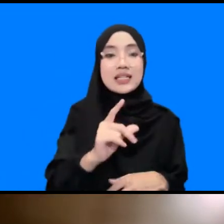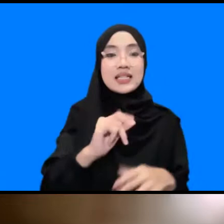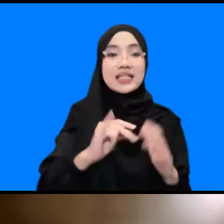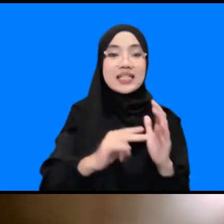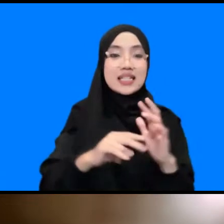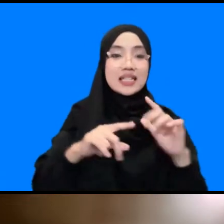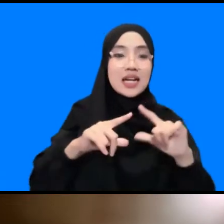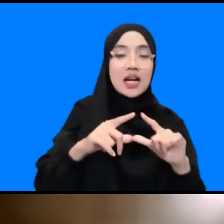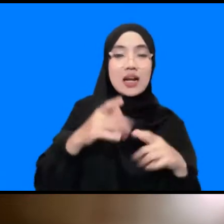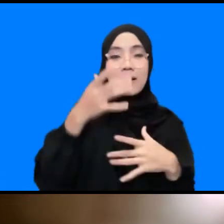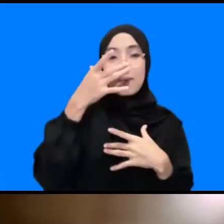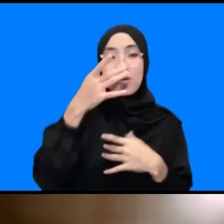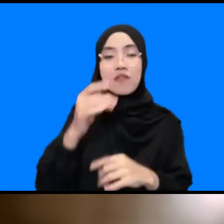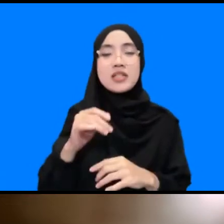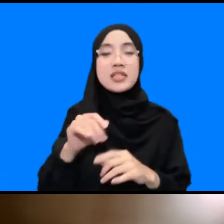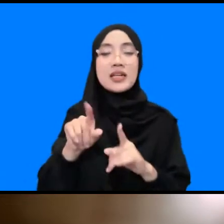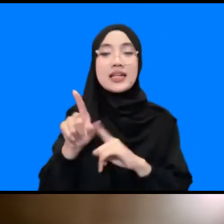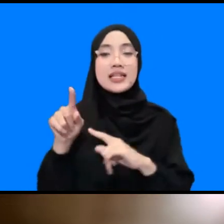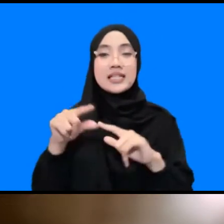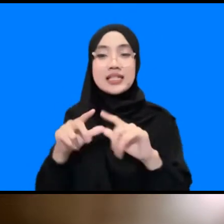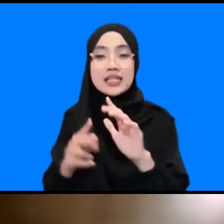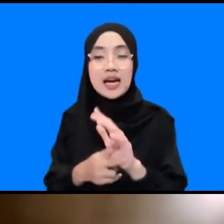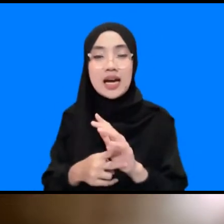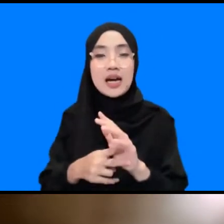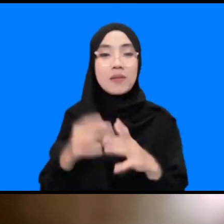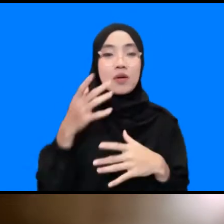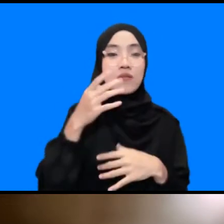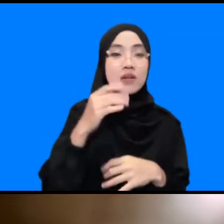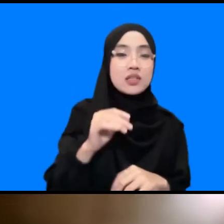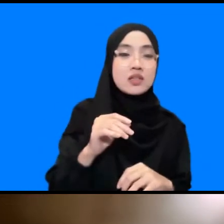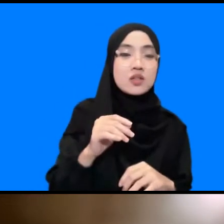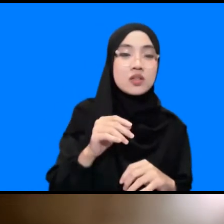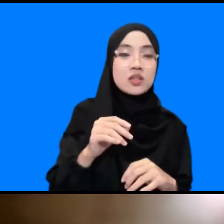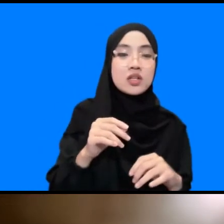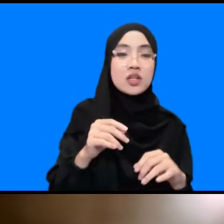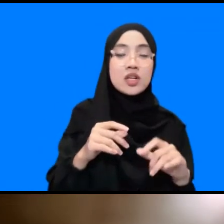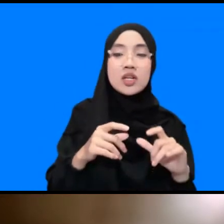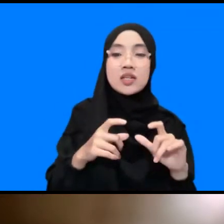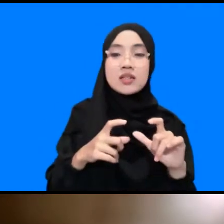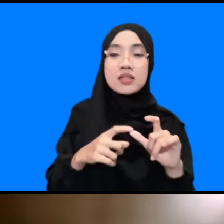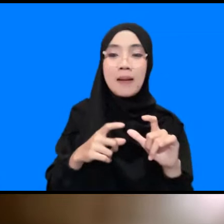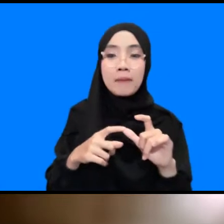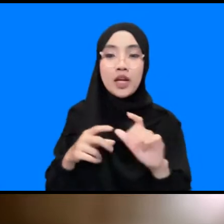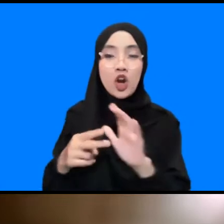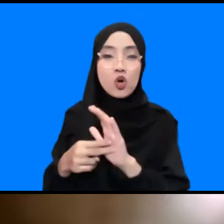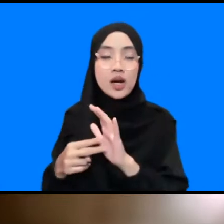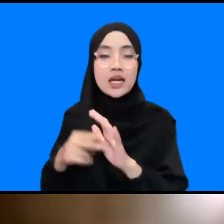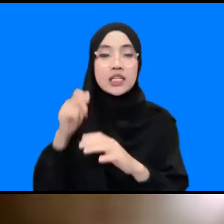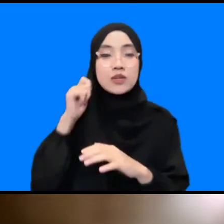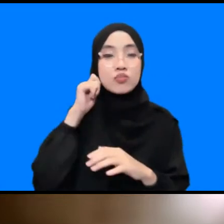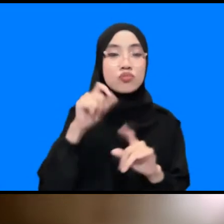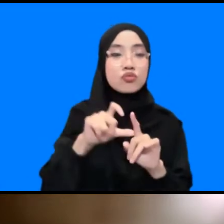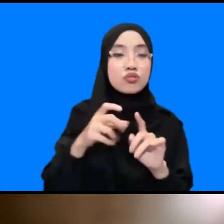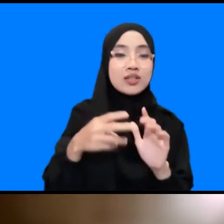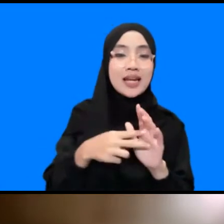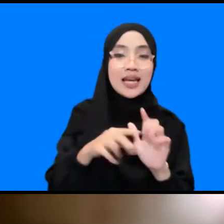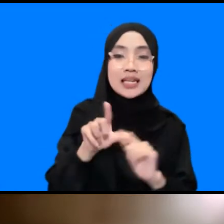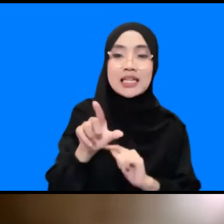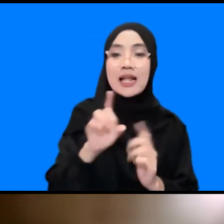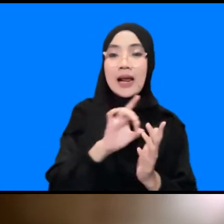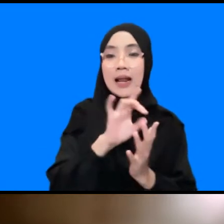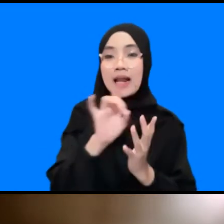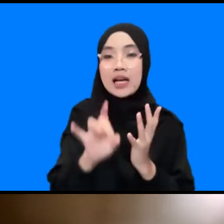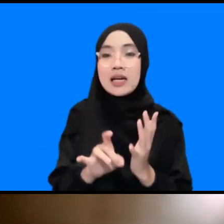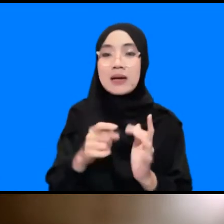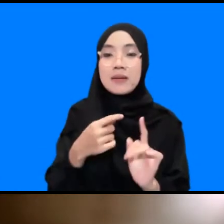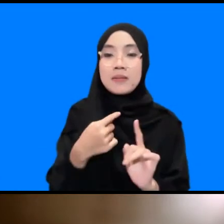Profesor yang Profesor yang Sabah Luakan kemudian Bu Neni dan segala macam dan juga terutama